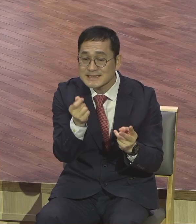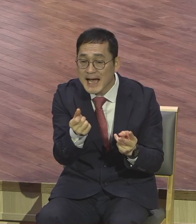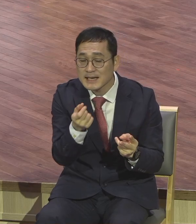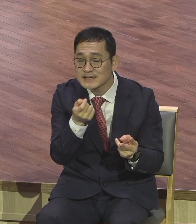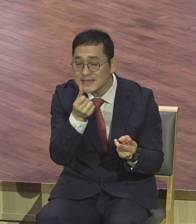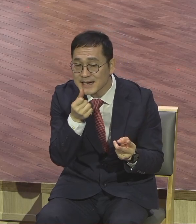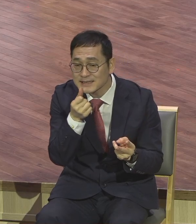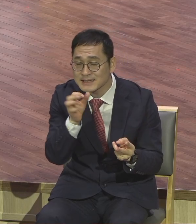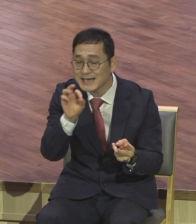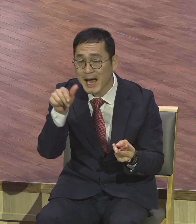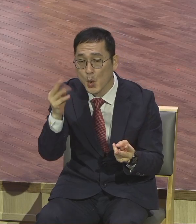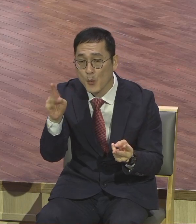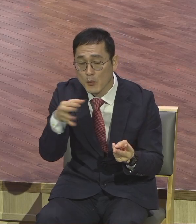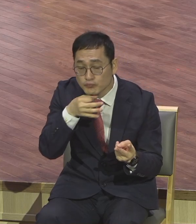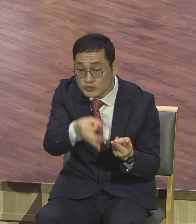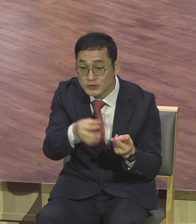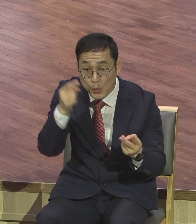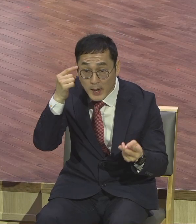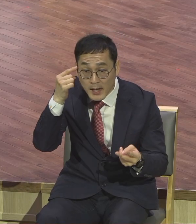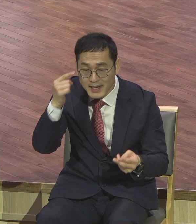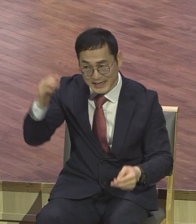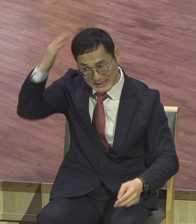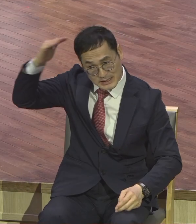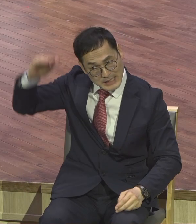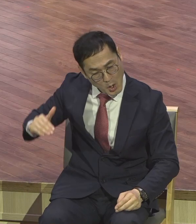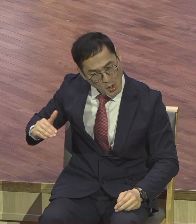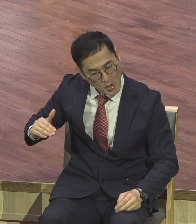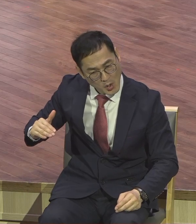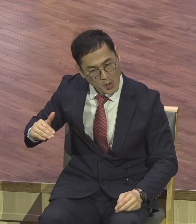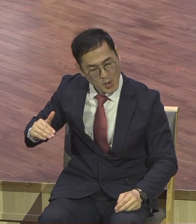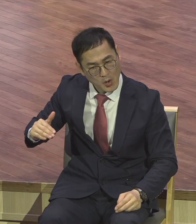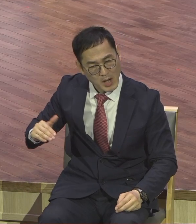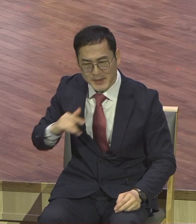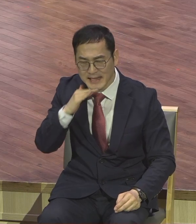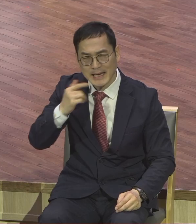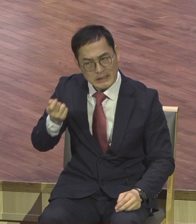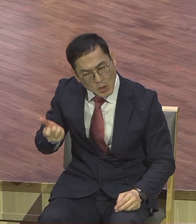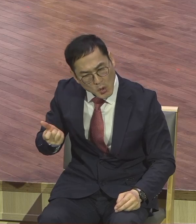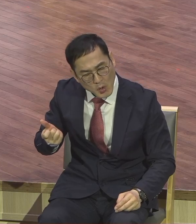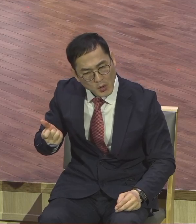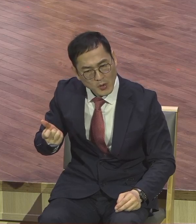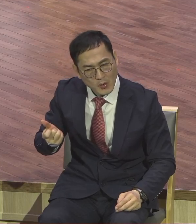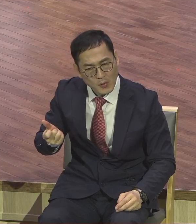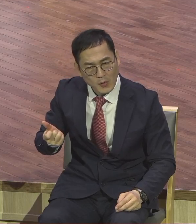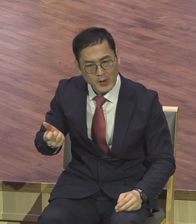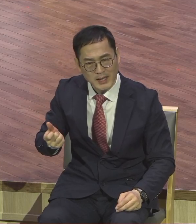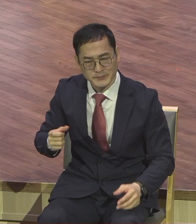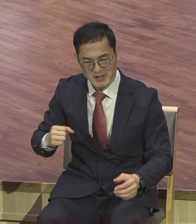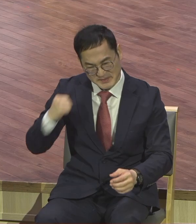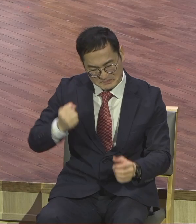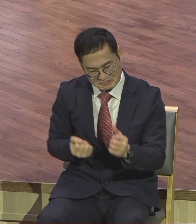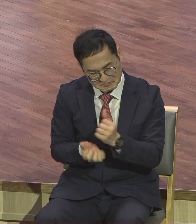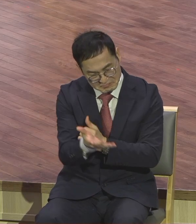키가 작았던지 나이가 적었던지 아니면 다른 제자들에 비해서 영향력이 적었던지 간에